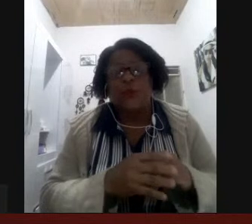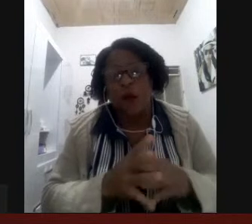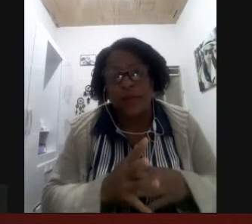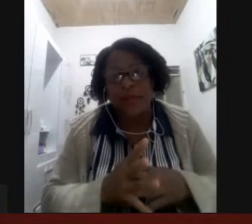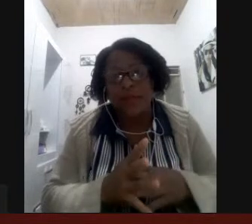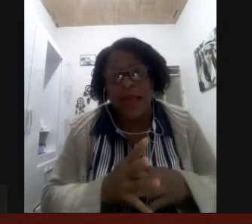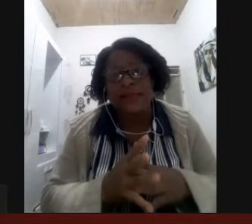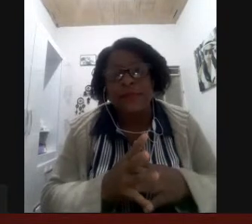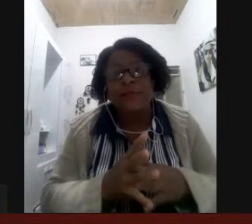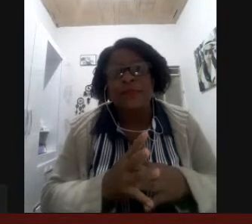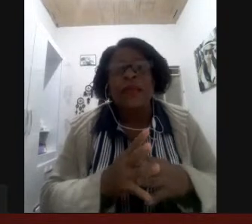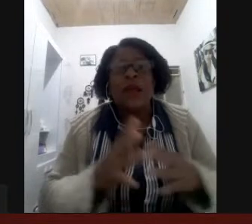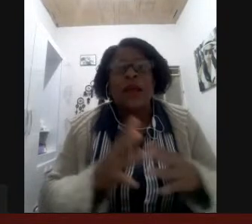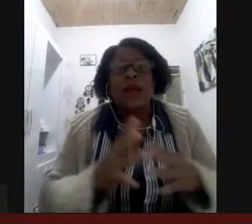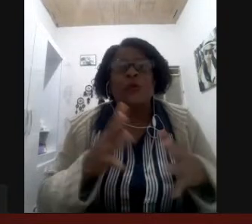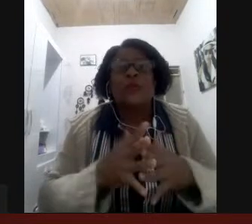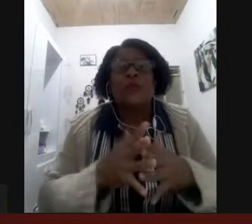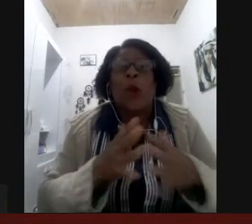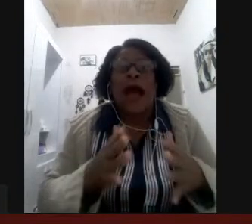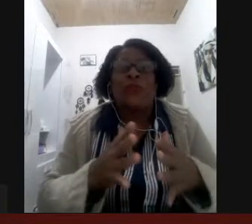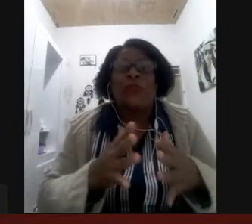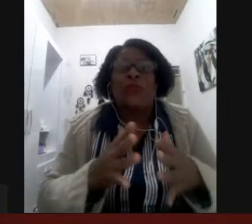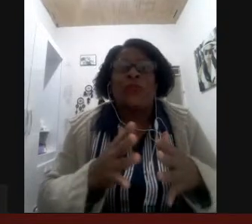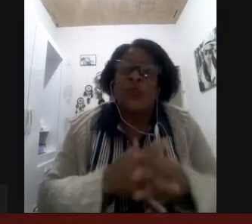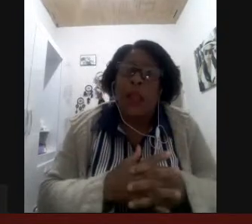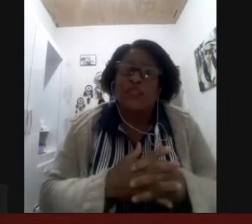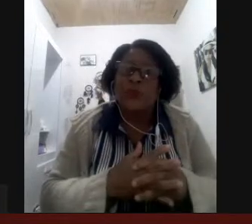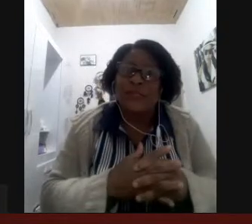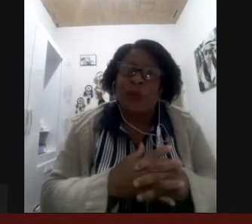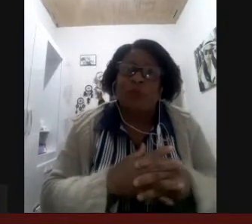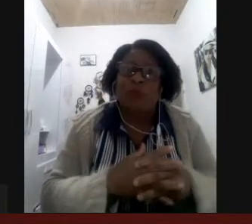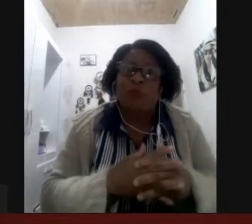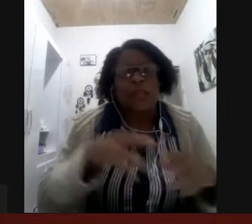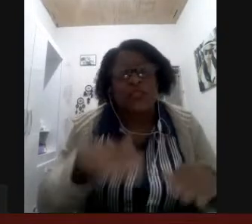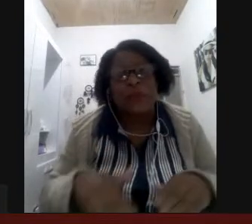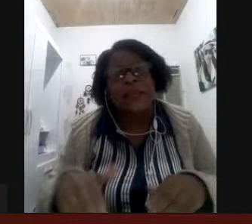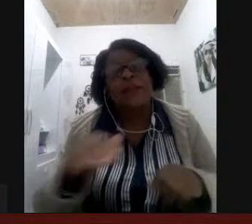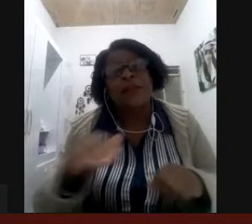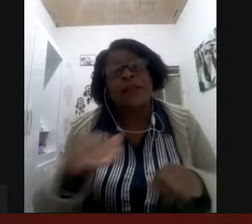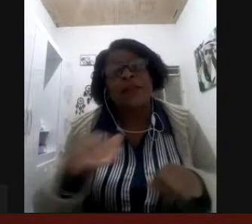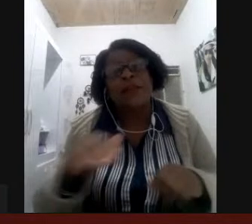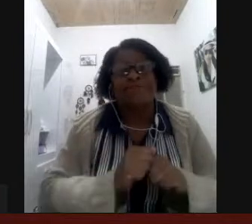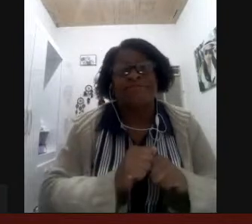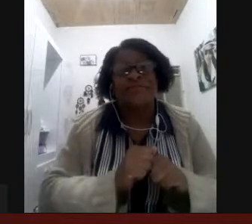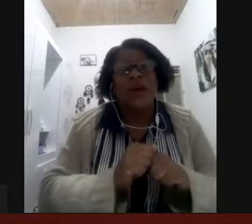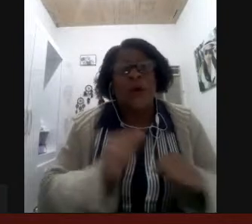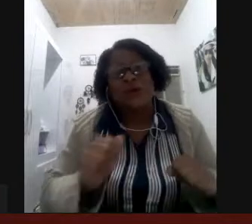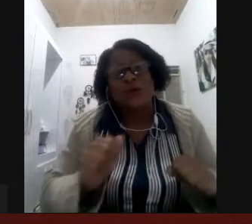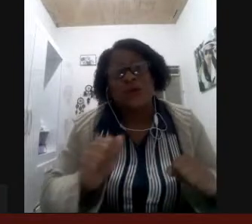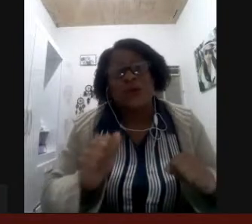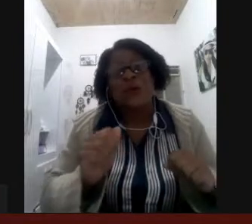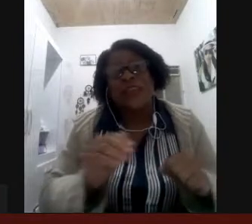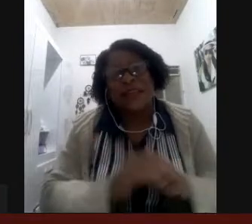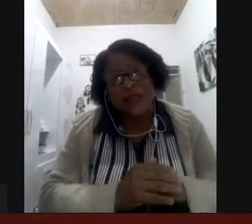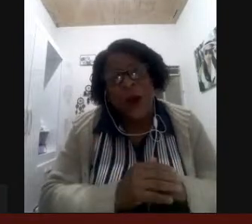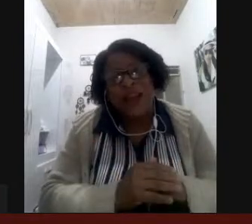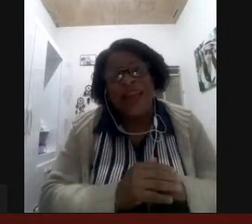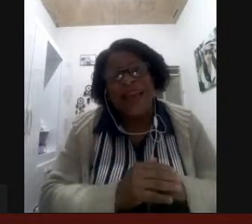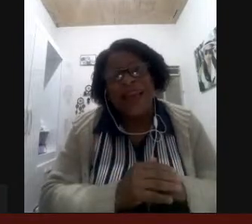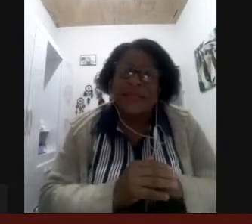acontece o surdo é colocado numa escola de inclusão desde pequenininho o surdo chega na escola ele sabe